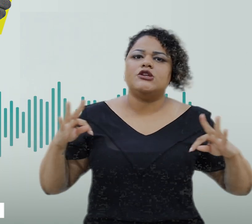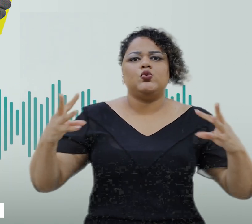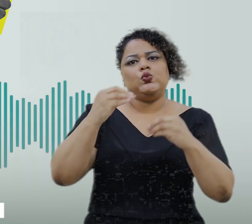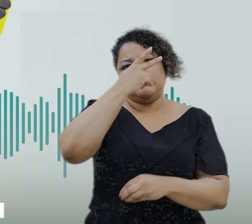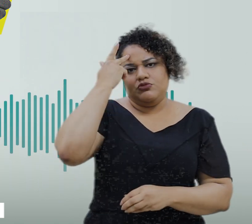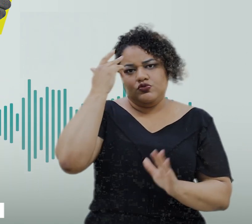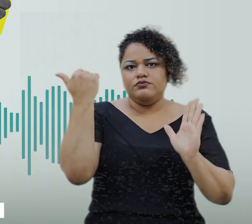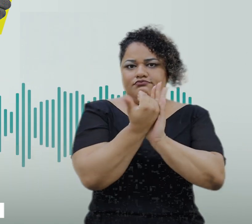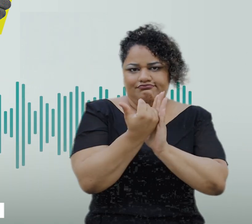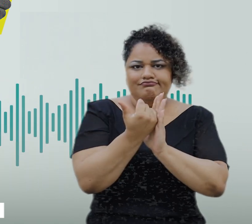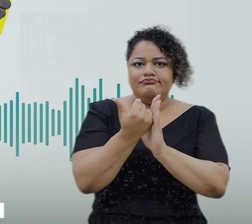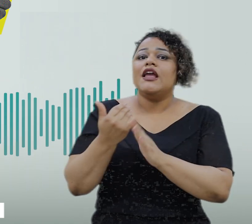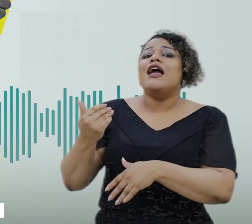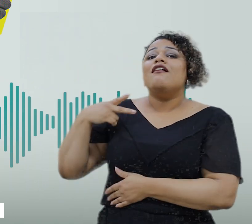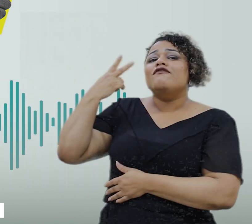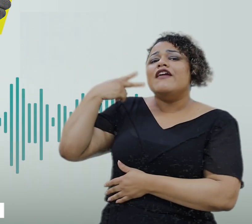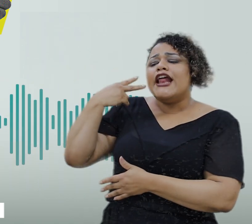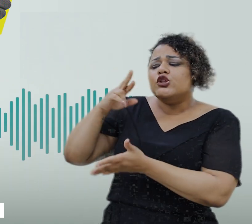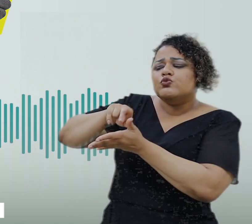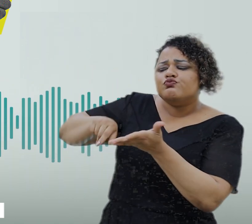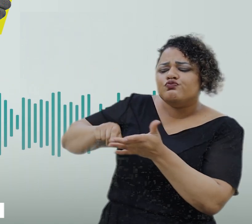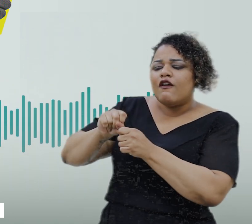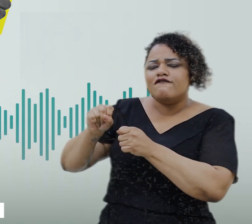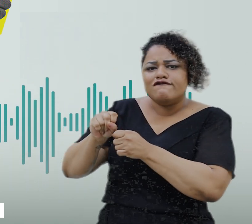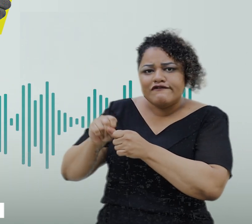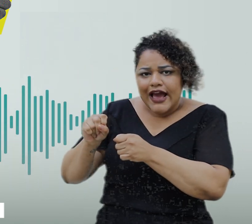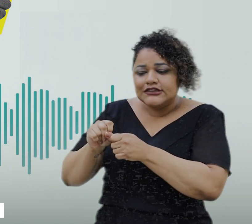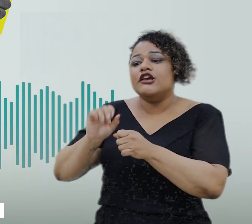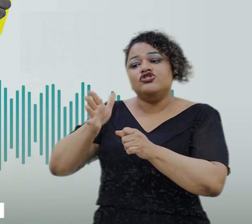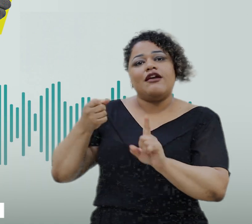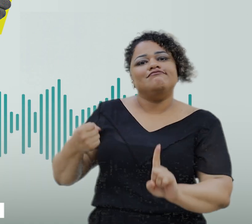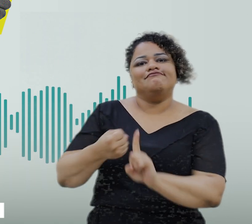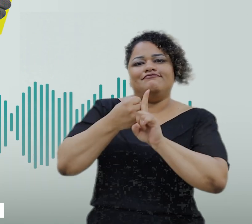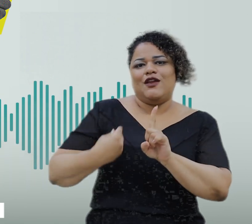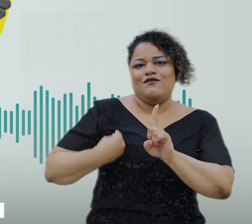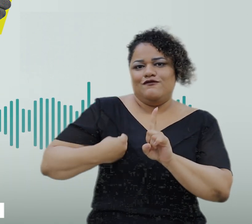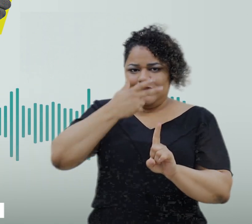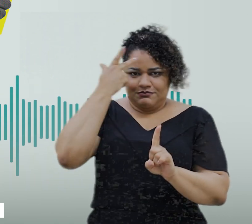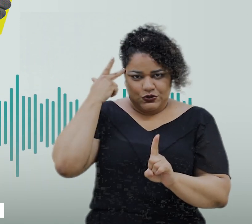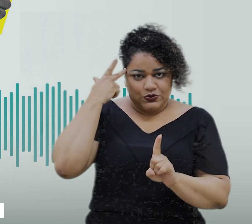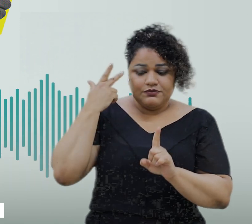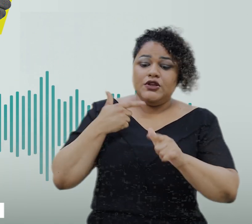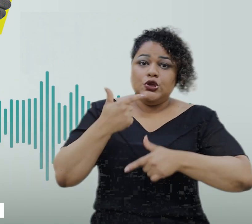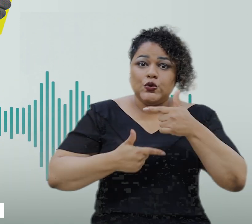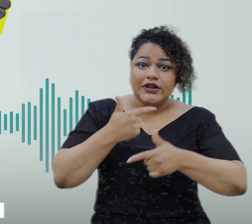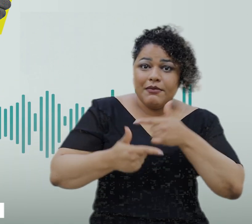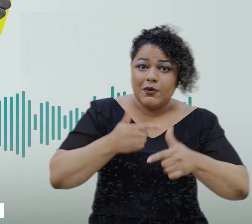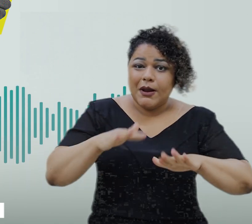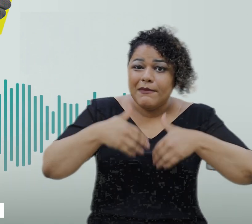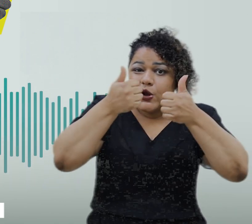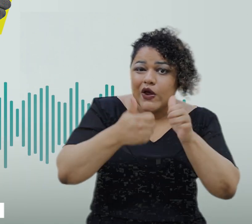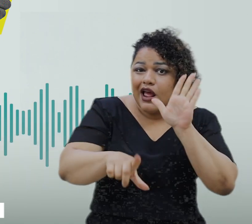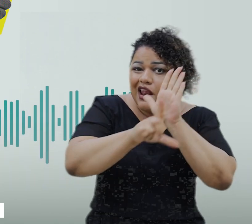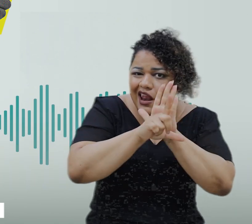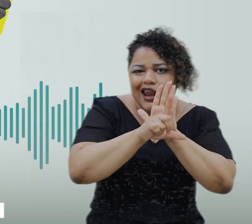vereadores já está impactando diretamente a vida das pessoas. E o trabalho para aprimorar a nossa legislação não para por aí.